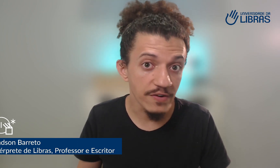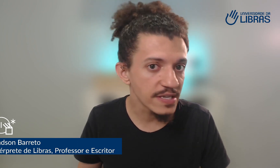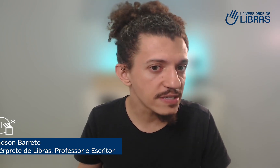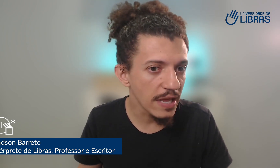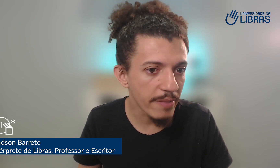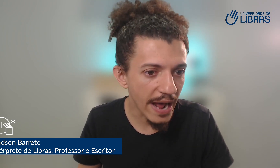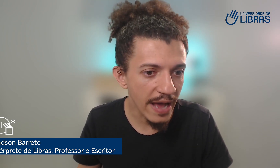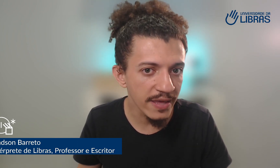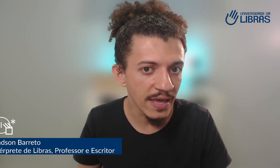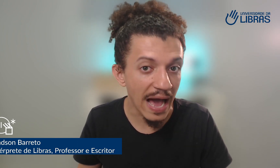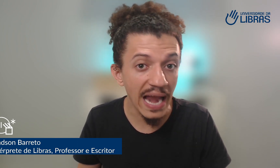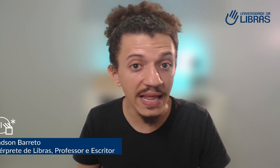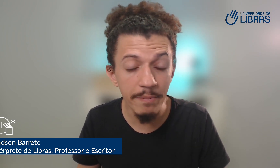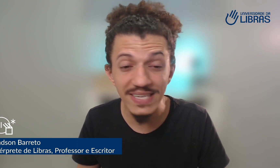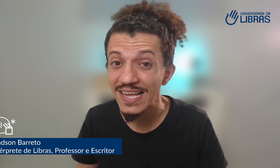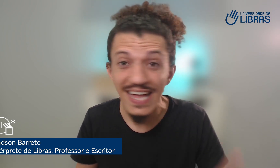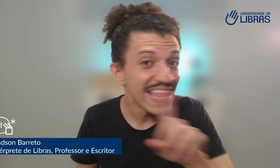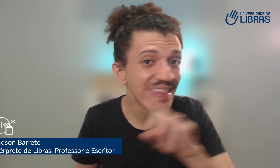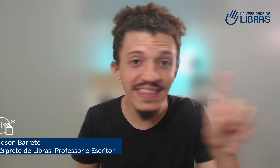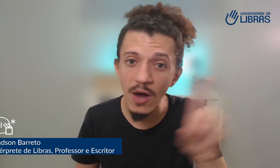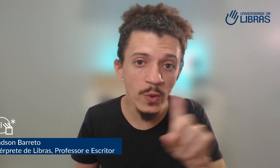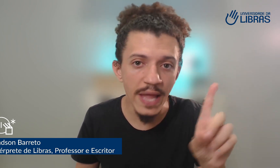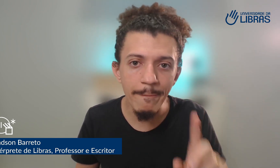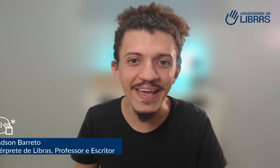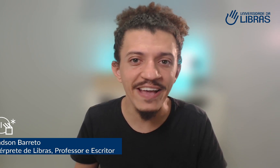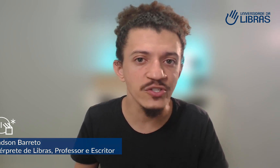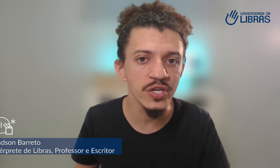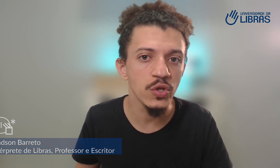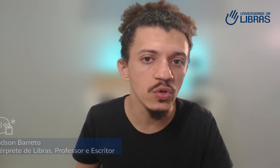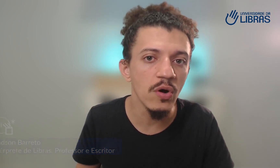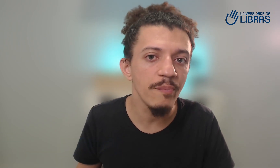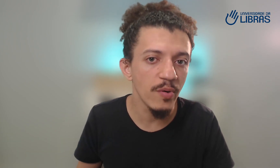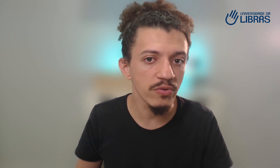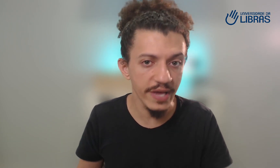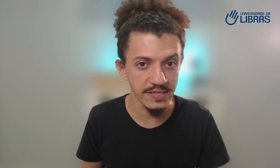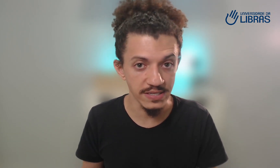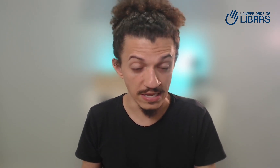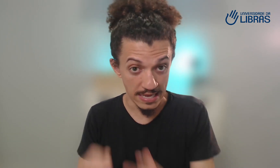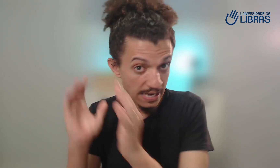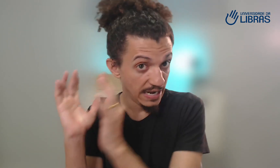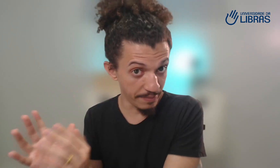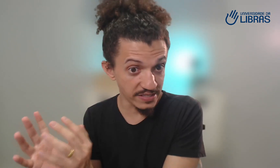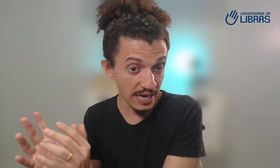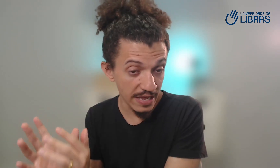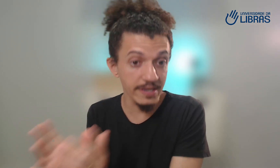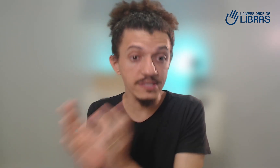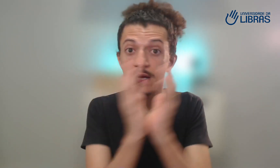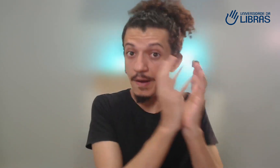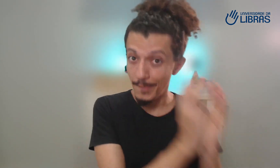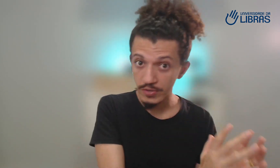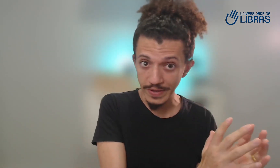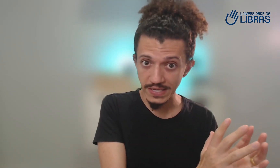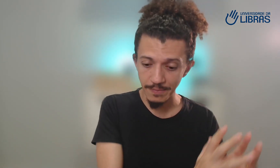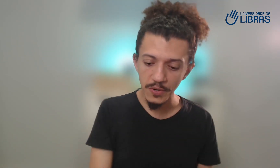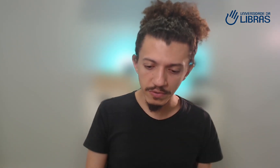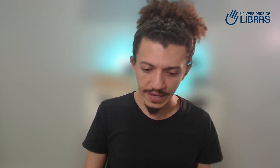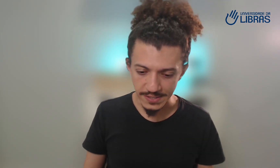você se lembrar que a Libras não depende do português. Libras é Libras, português é português.